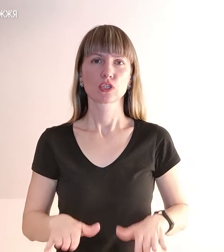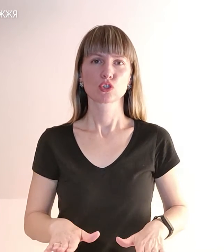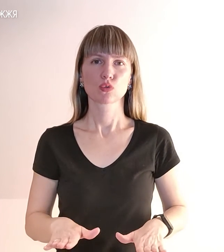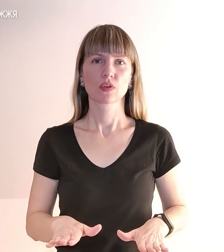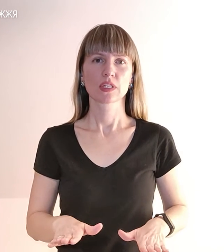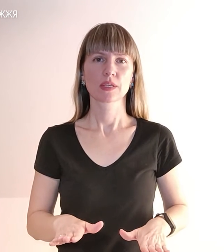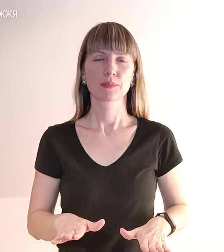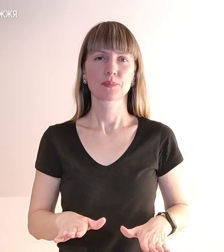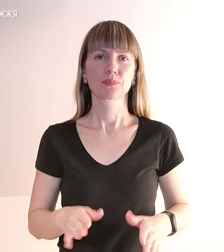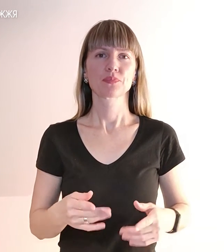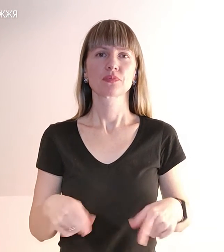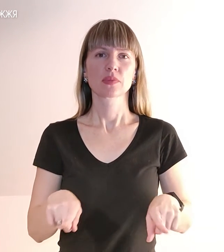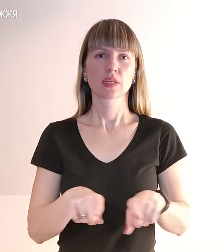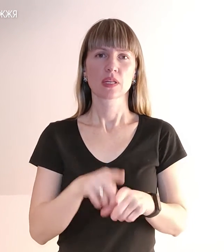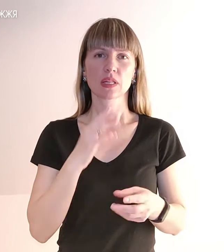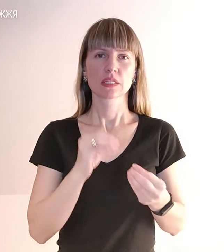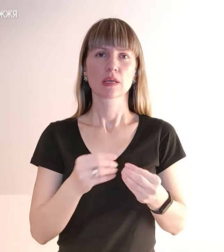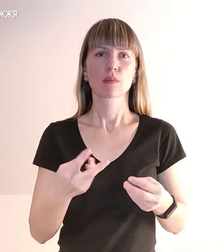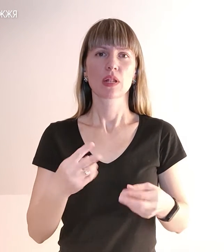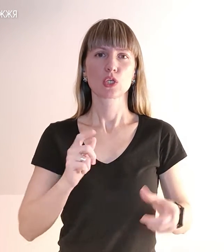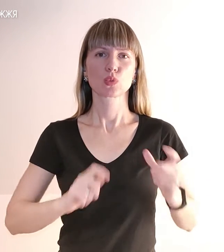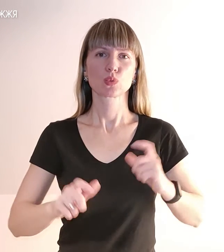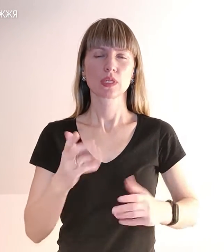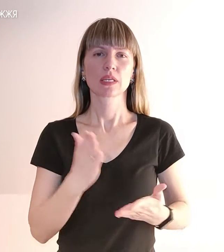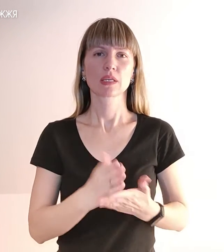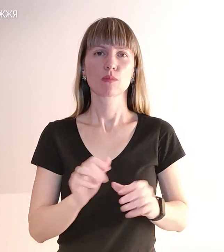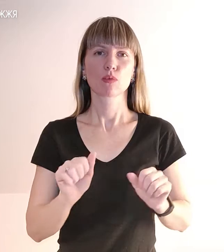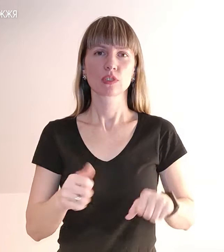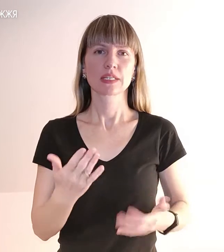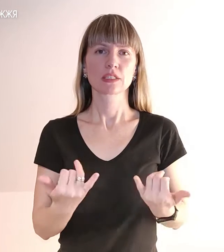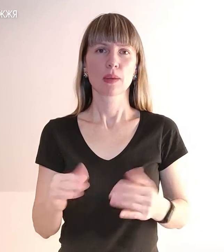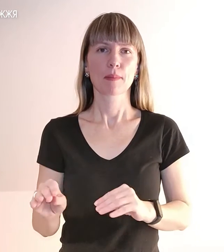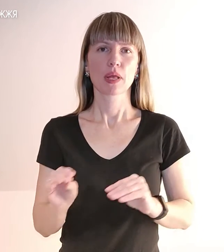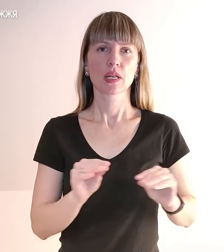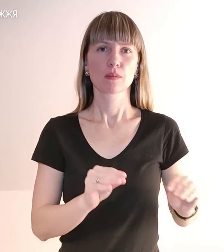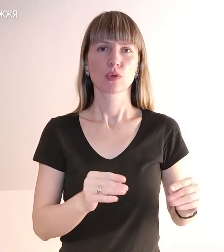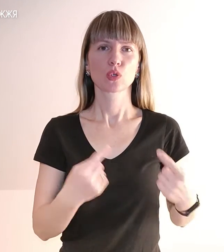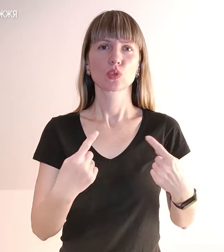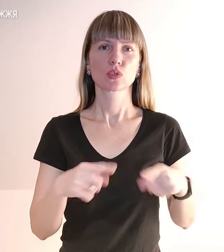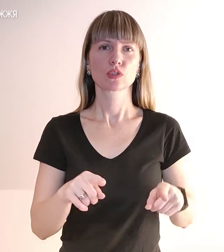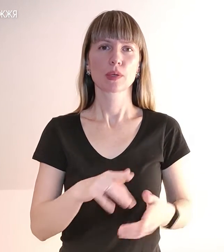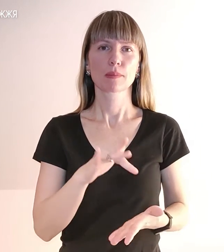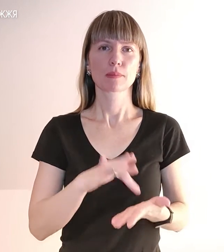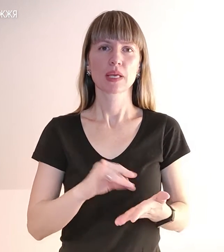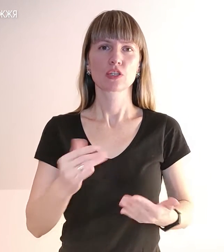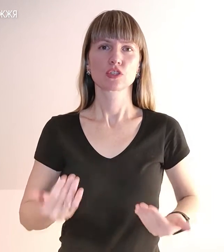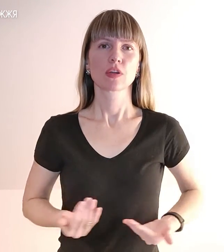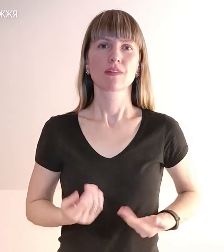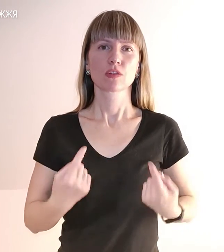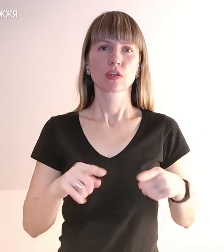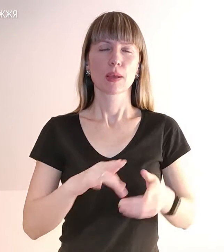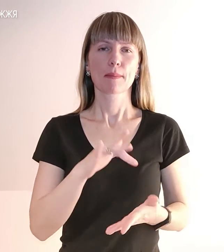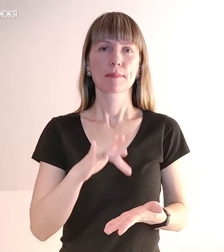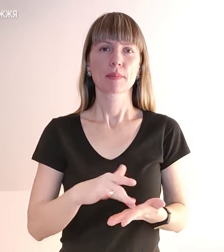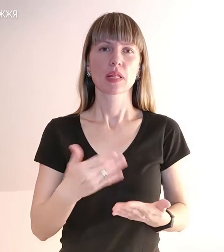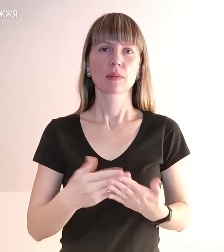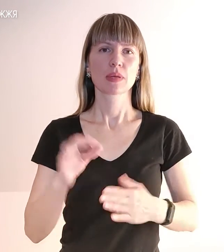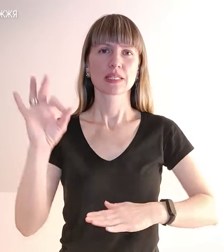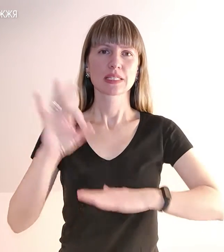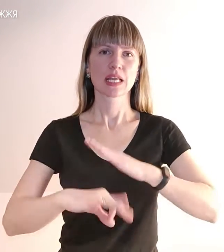Так само для студентів є можливість, якщо вони переміщені на разі іншого міста і мешкають в іншому місті, наприклад, Західній, Окмендії, і так